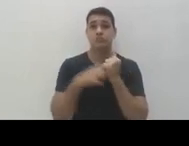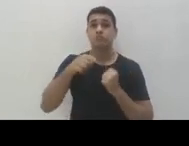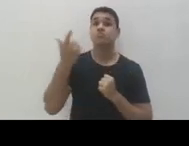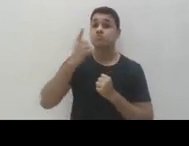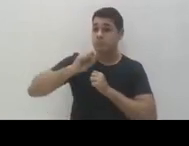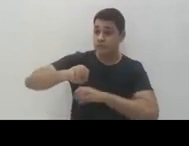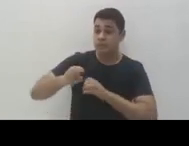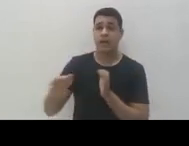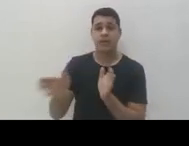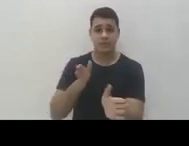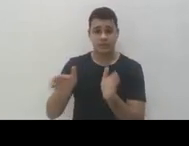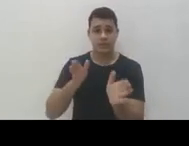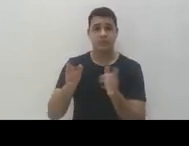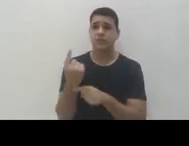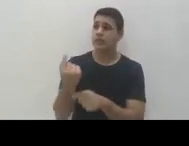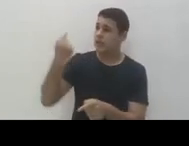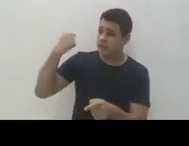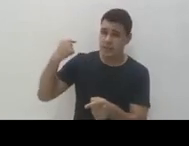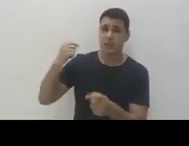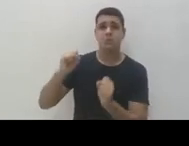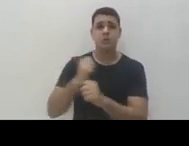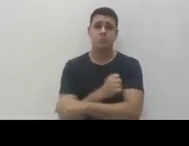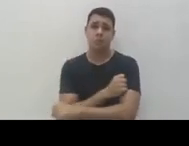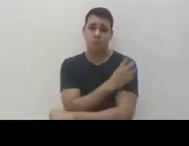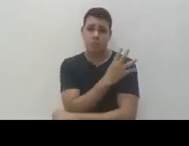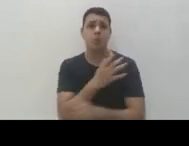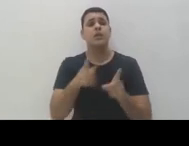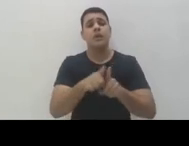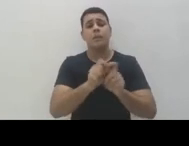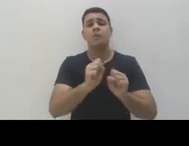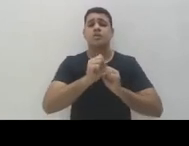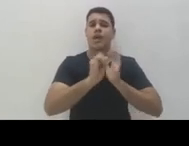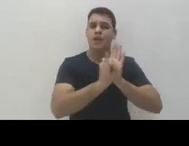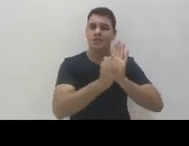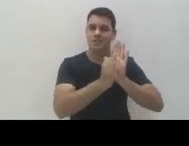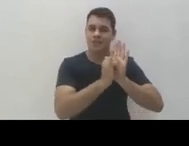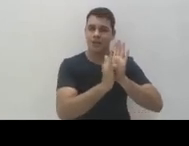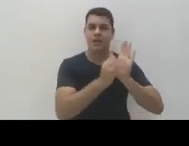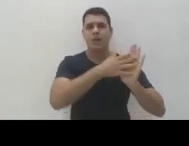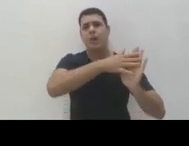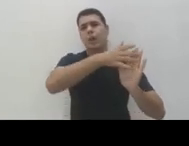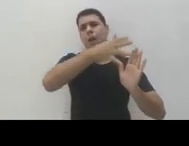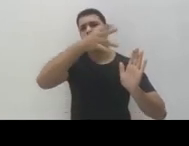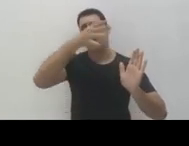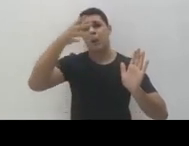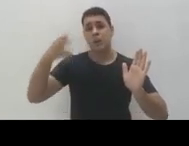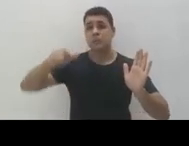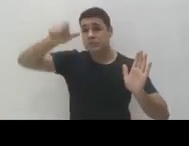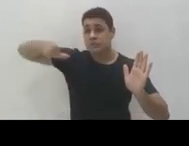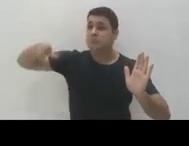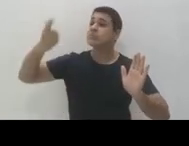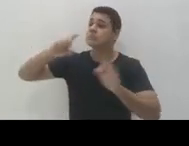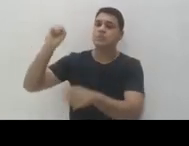desde o início, desde que saia o edital até a finalização, o acompanhamento desse egresso dos nossos cursos.